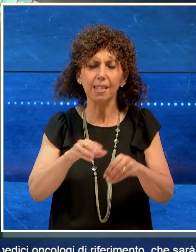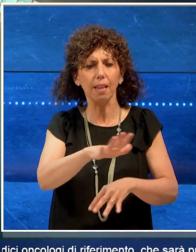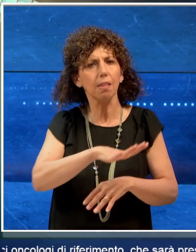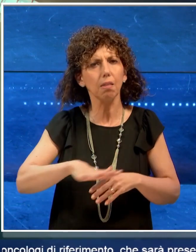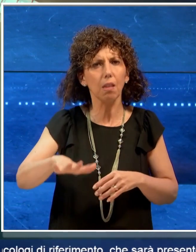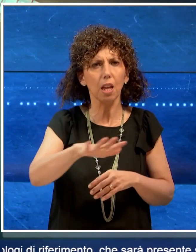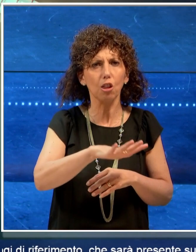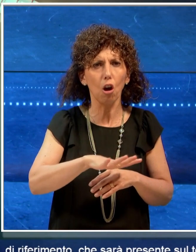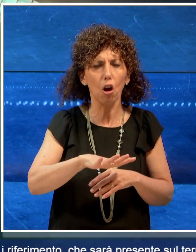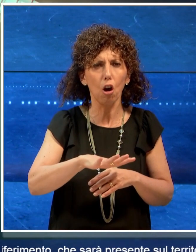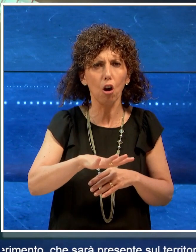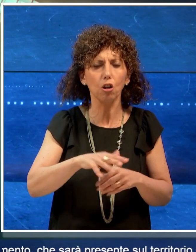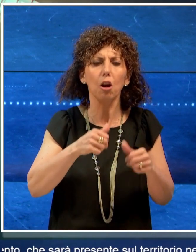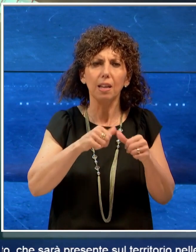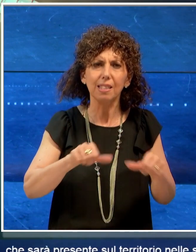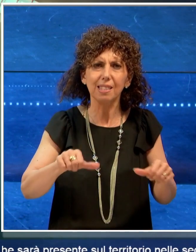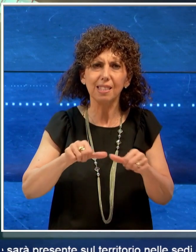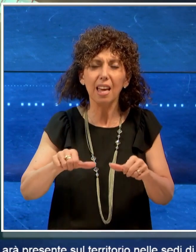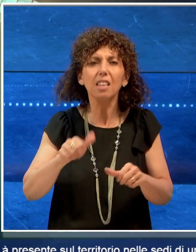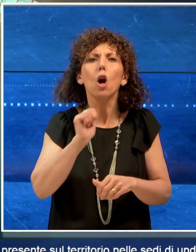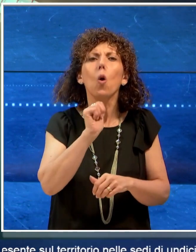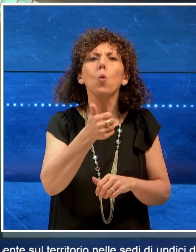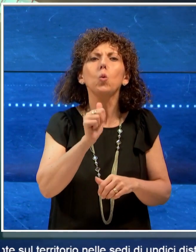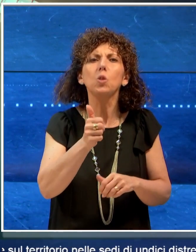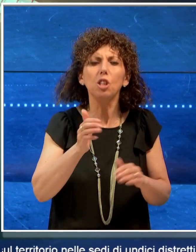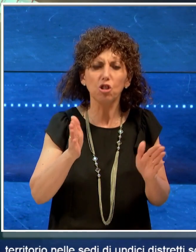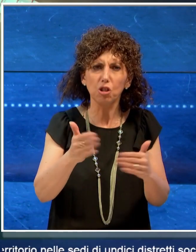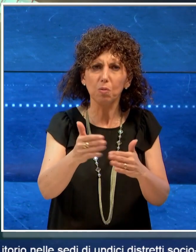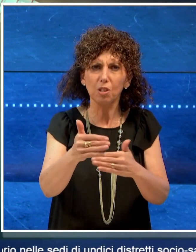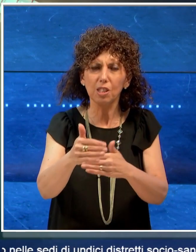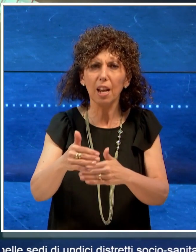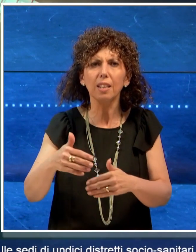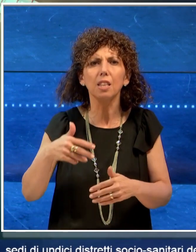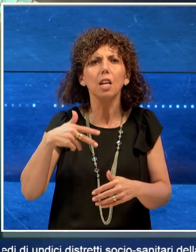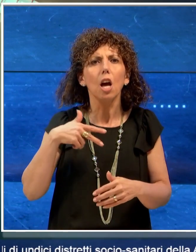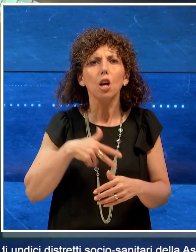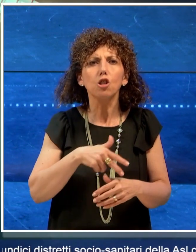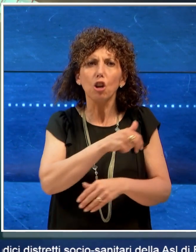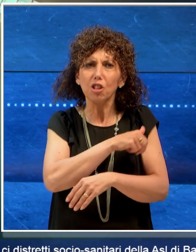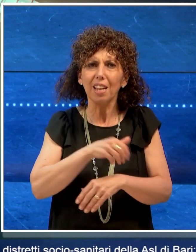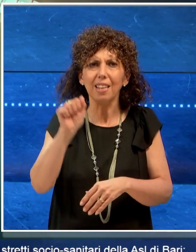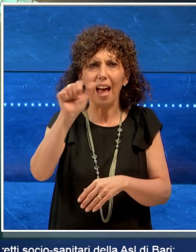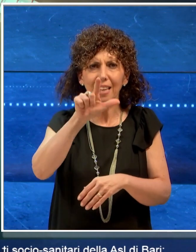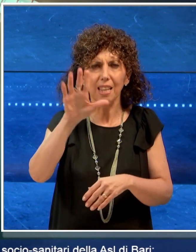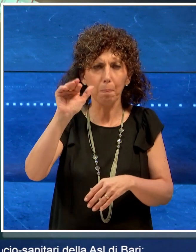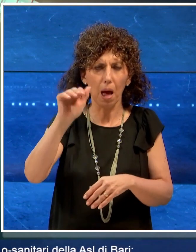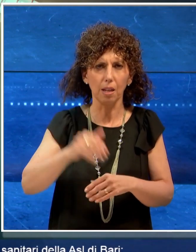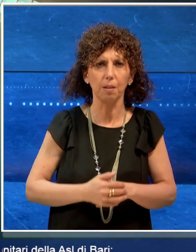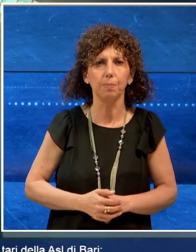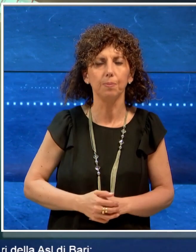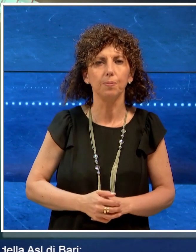territorio nelle sedi di 11 distretti sociosanitari dell'ASL di Bari.